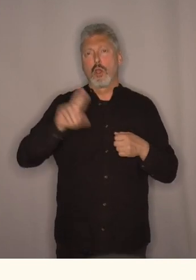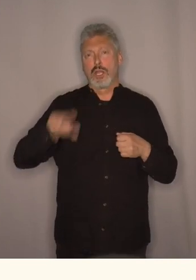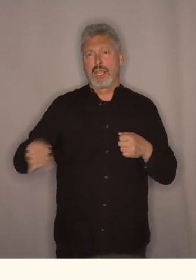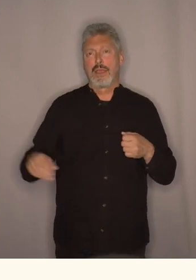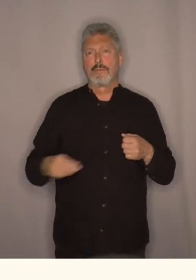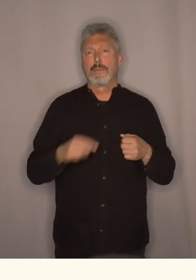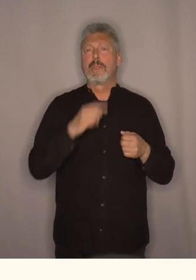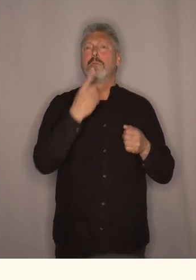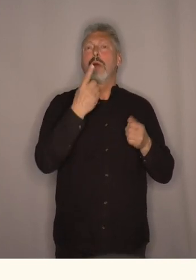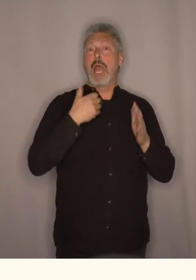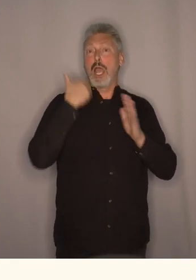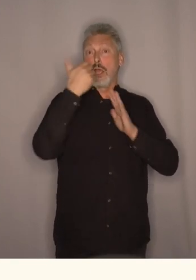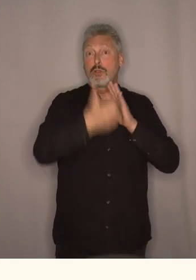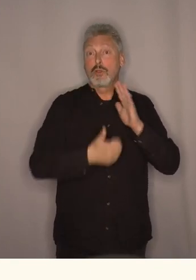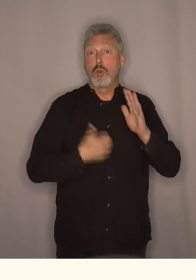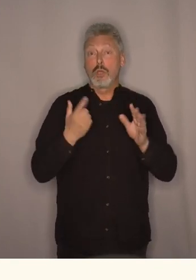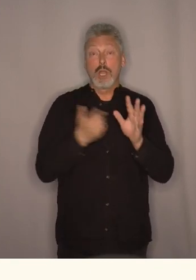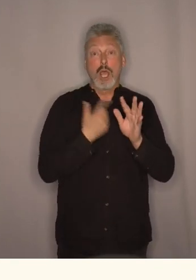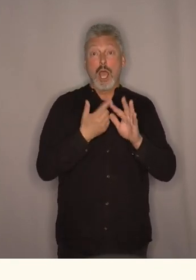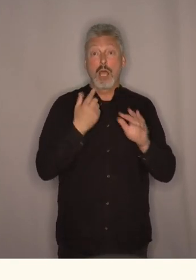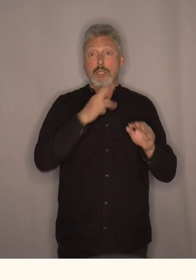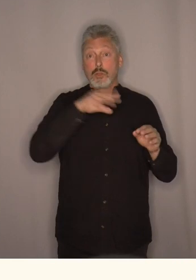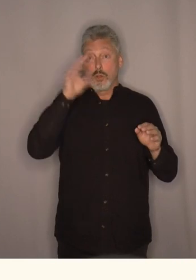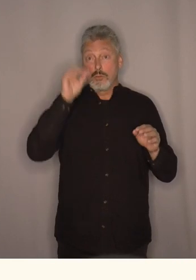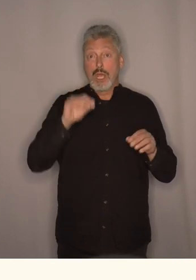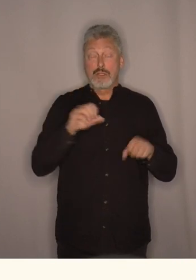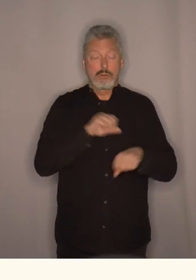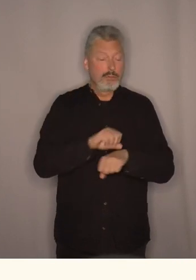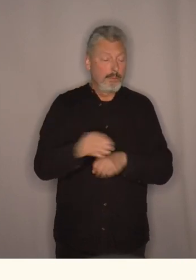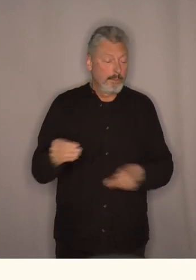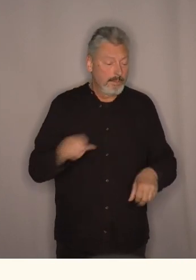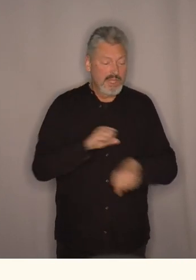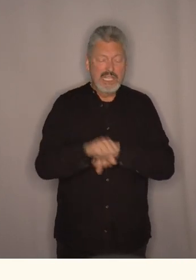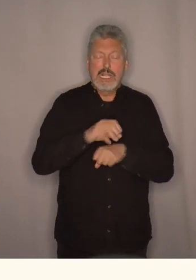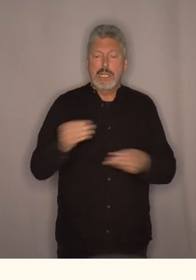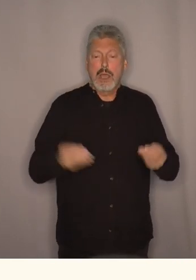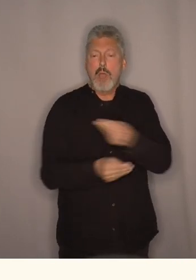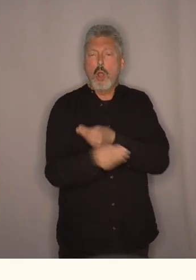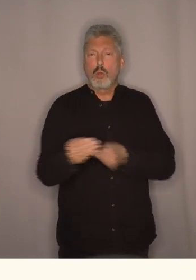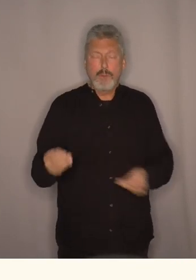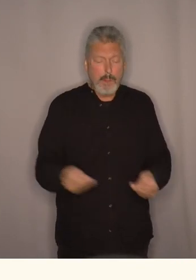Og på ett år så har altså antallet nordmenn som sliter med økonomien det har blitt dobblet.